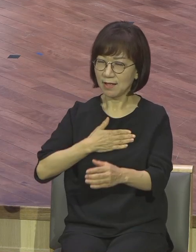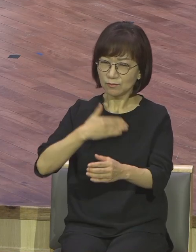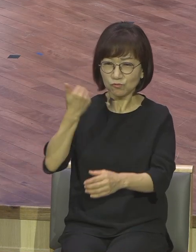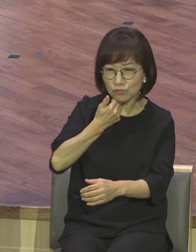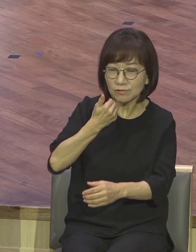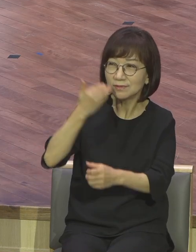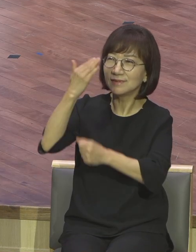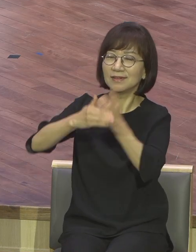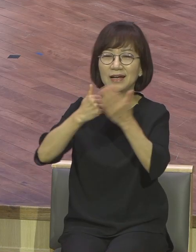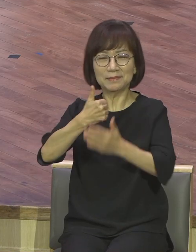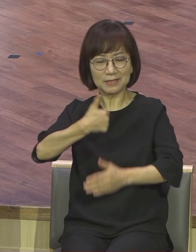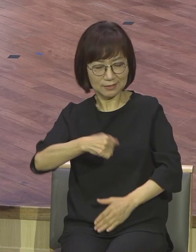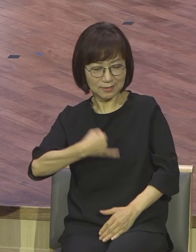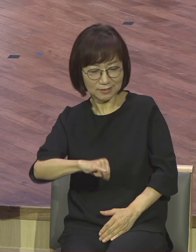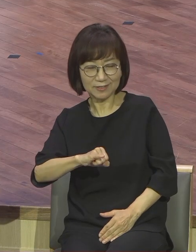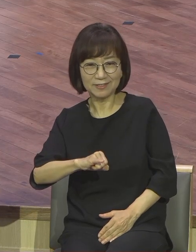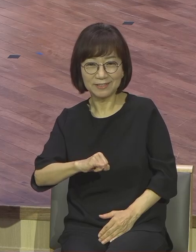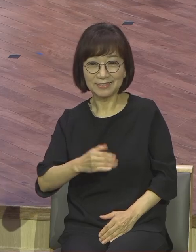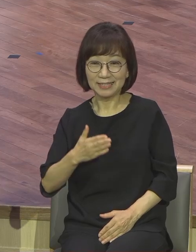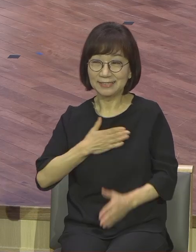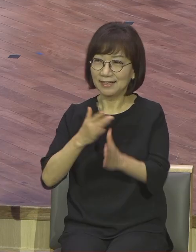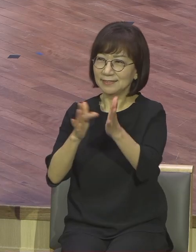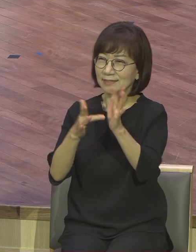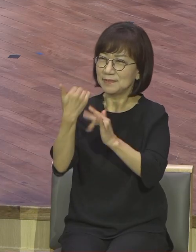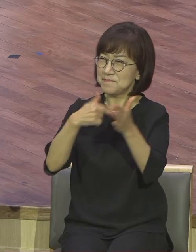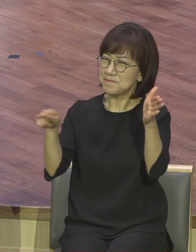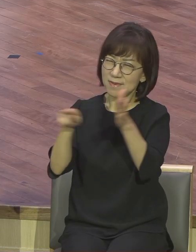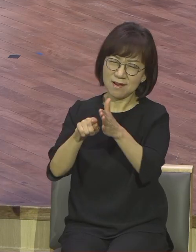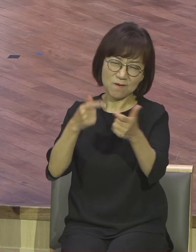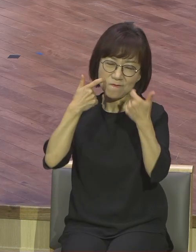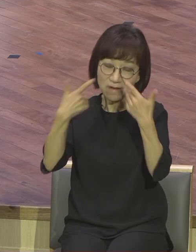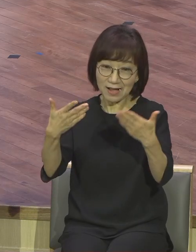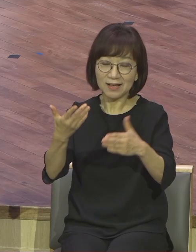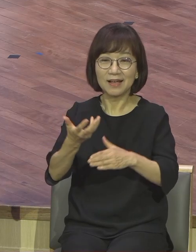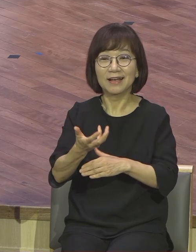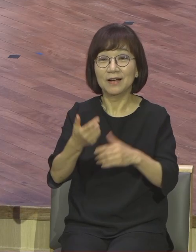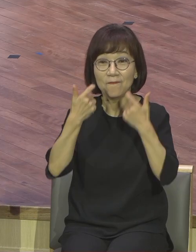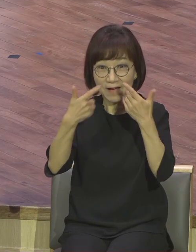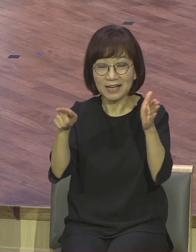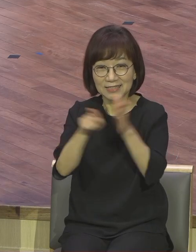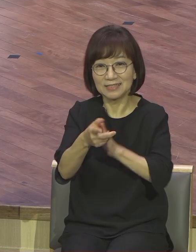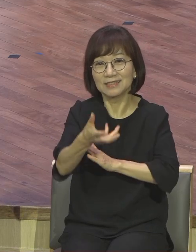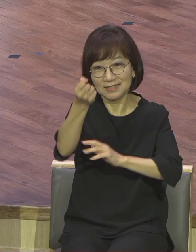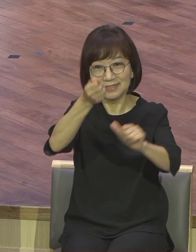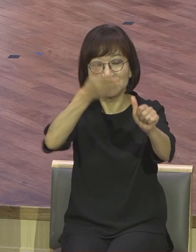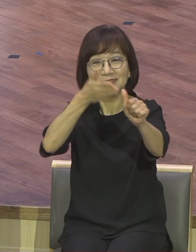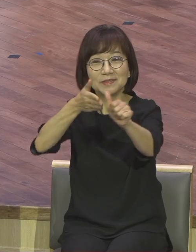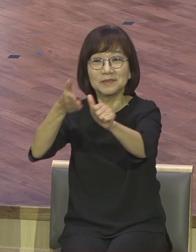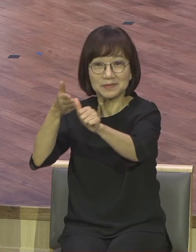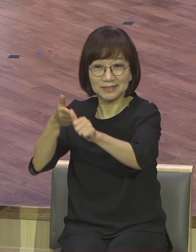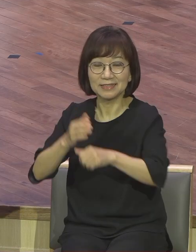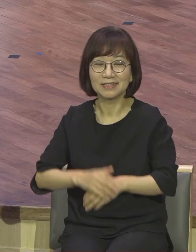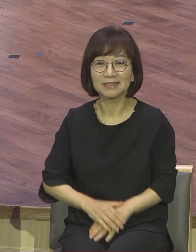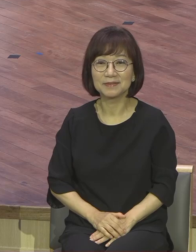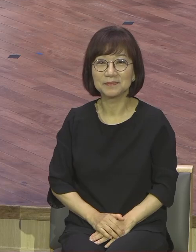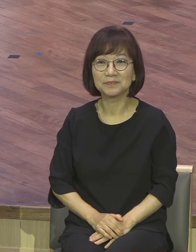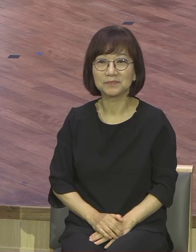예수님을 믿음으로 구원받았다. 확신 가시기 바랍니다. 확신이 마른요 확신이 없는